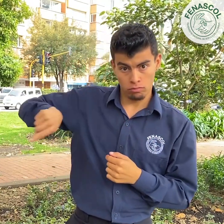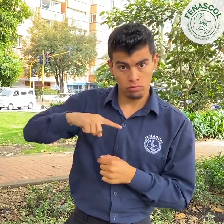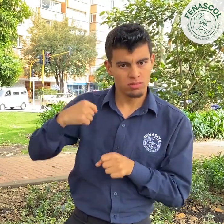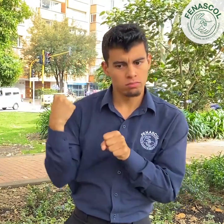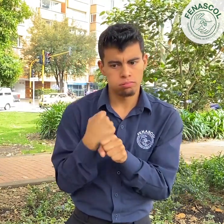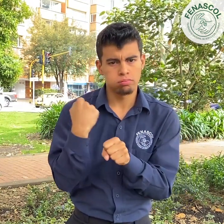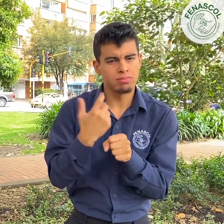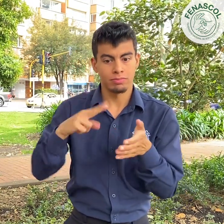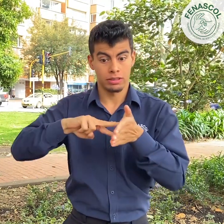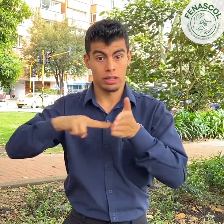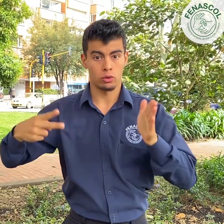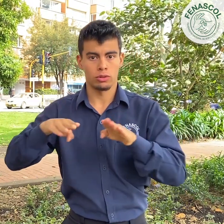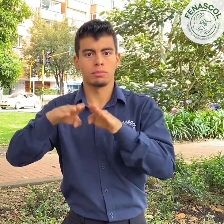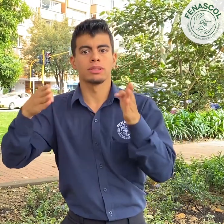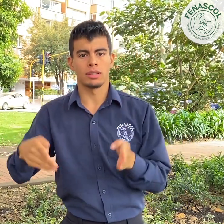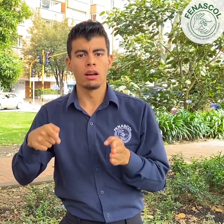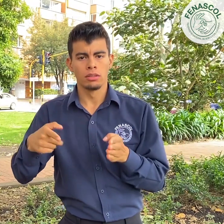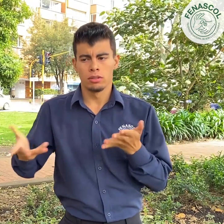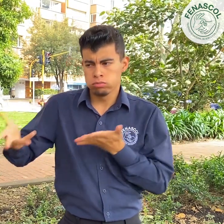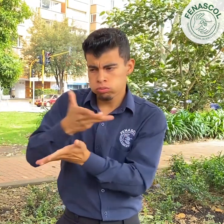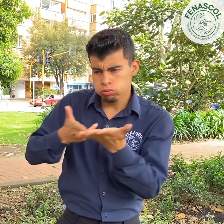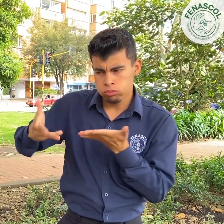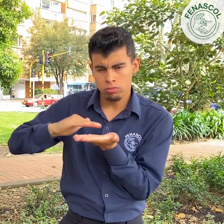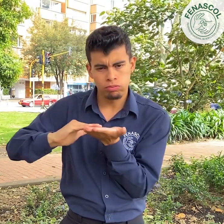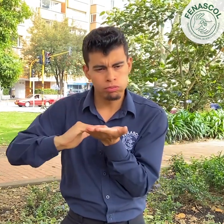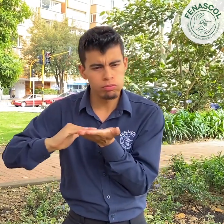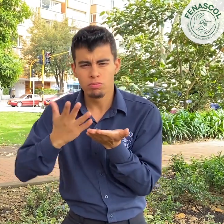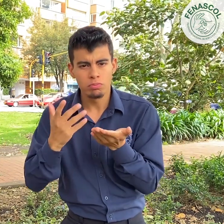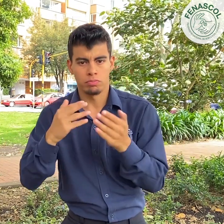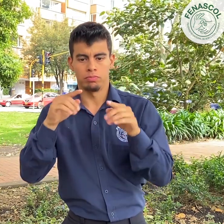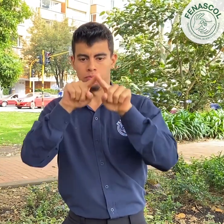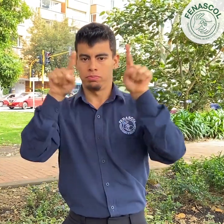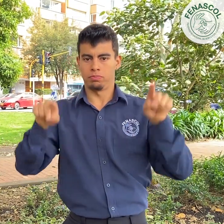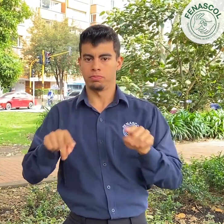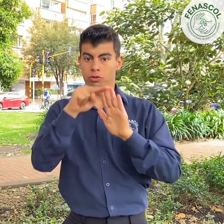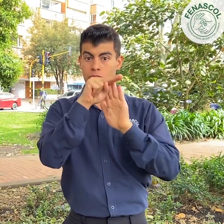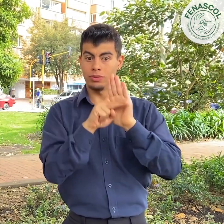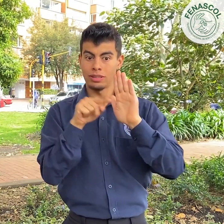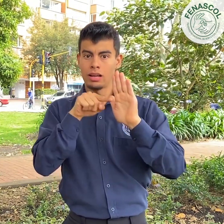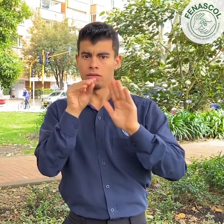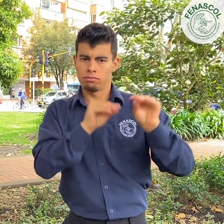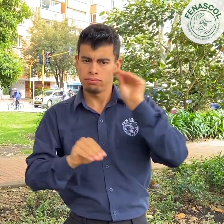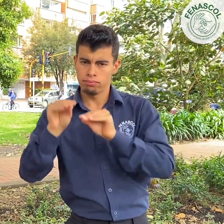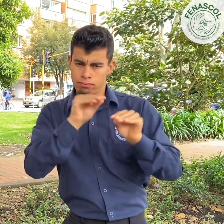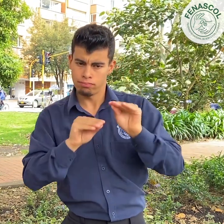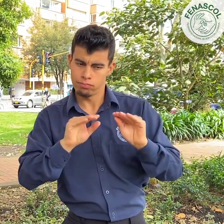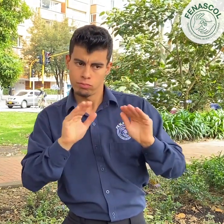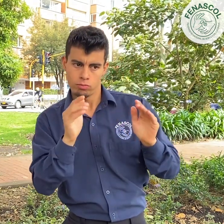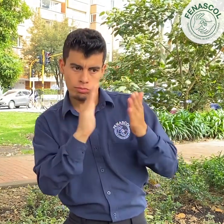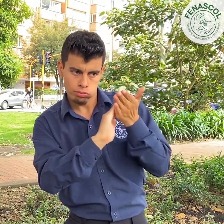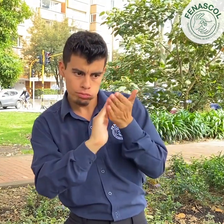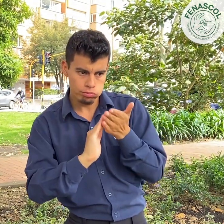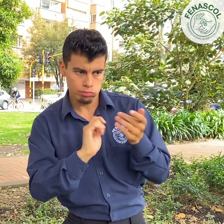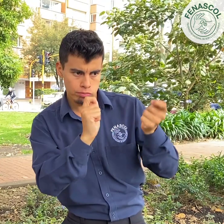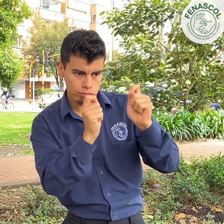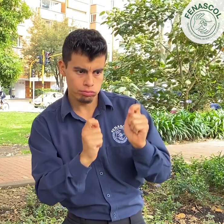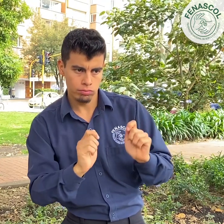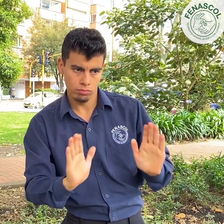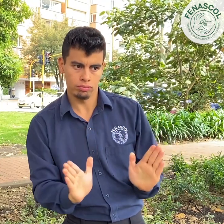Actualmente, están desarrollando mesas técnicas donde se busca contribuir, ajustar y actualizar la resolución que rige los